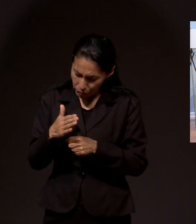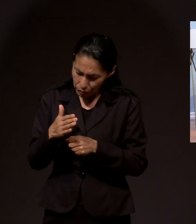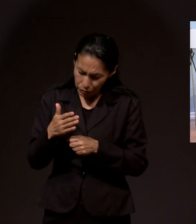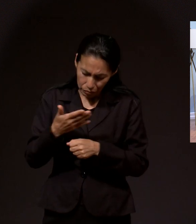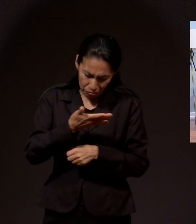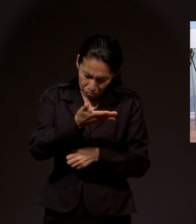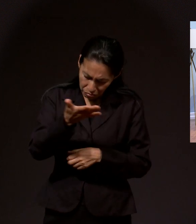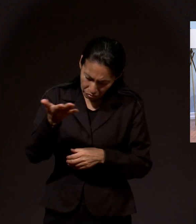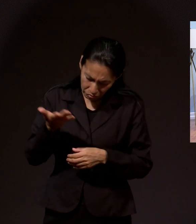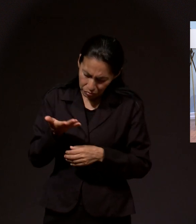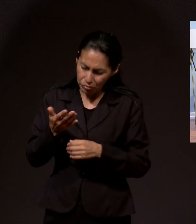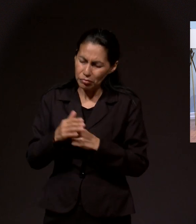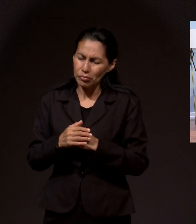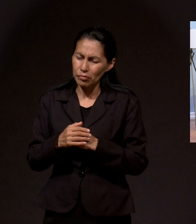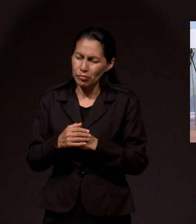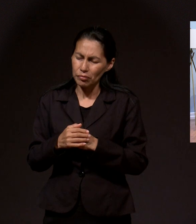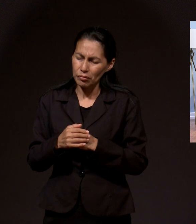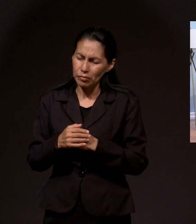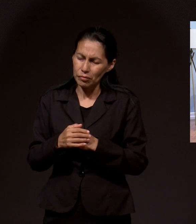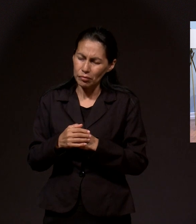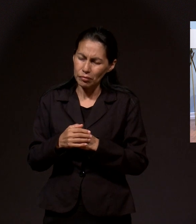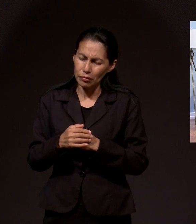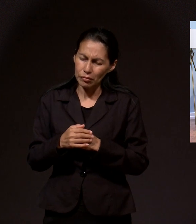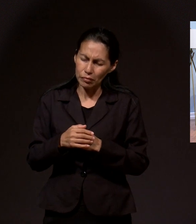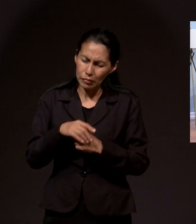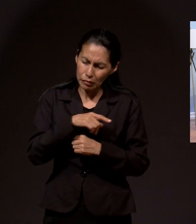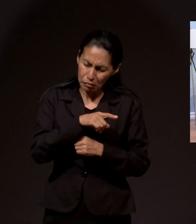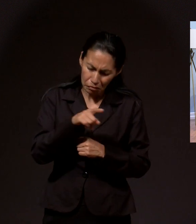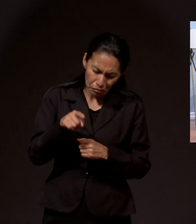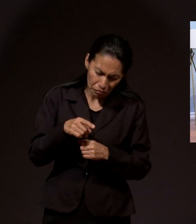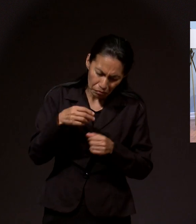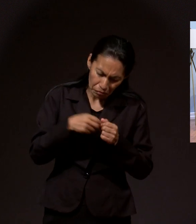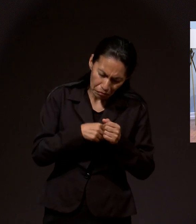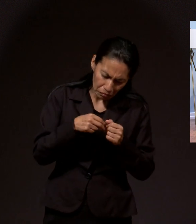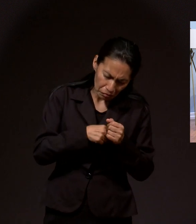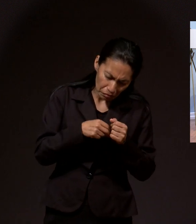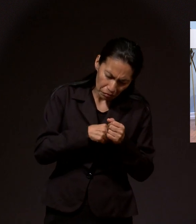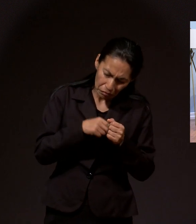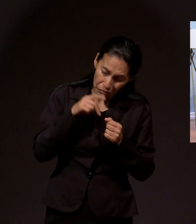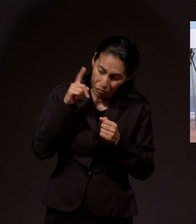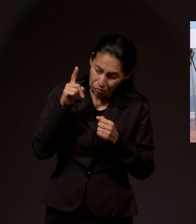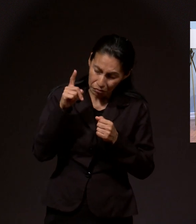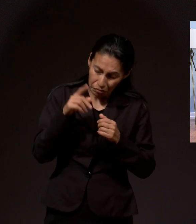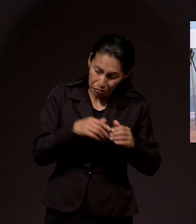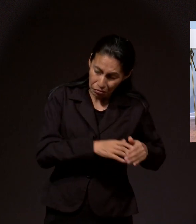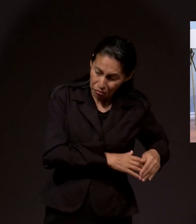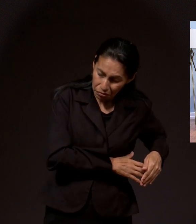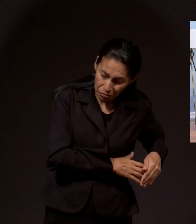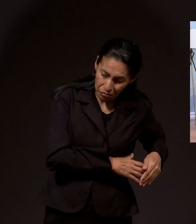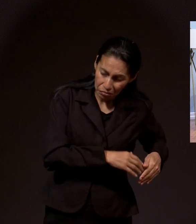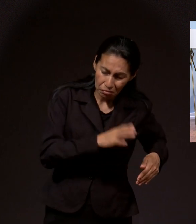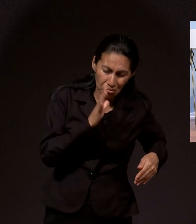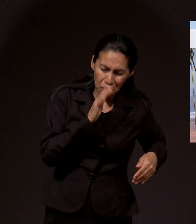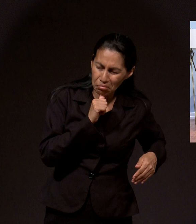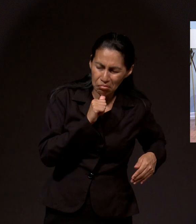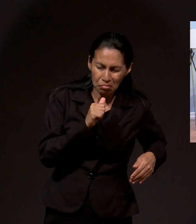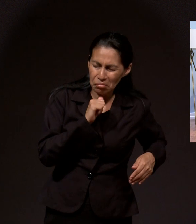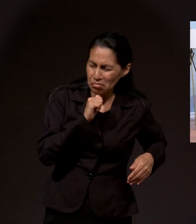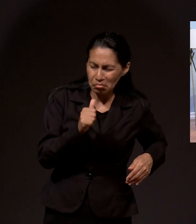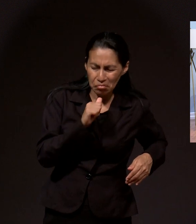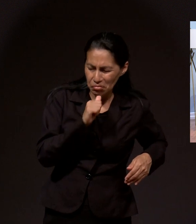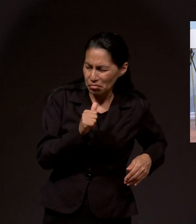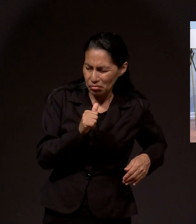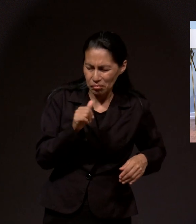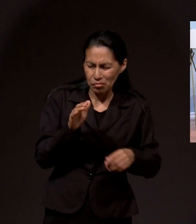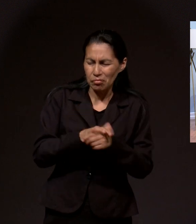Y tú sabes, Señor, que ante ti nada hay escondido, te podemos esconder. Por eso esta tarde,